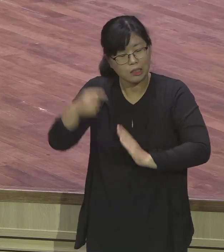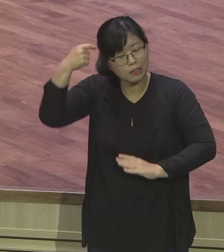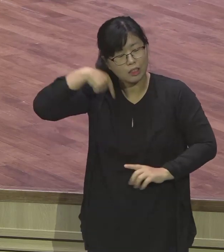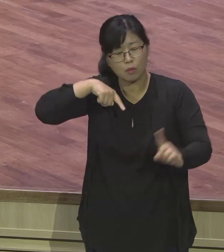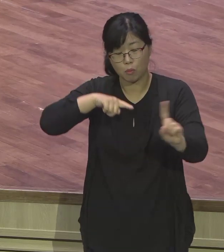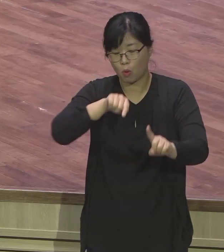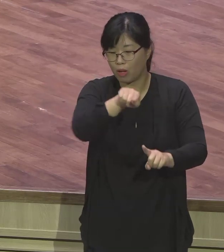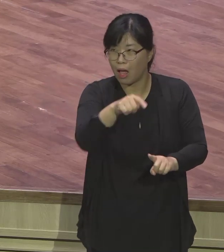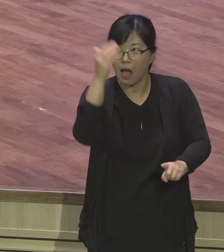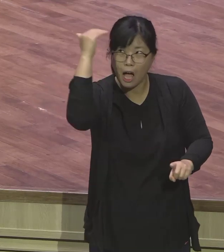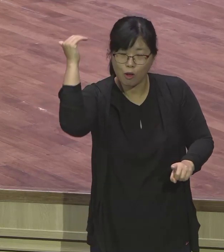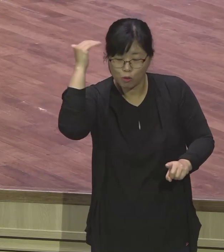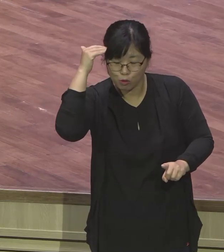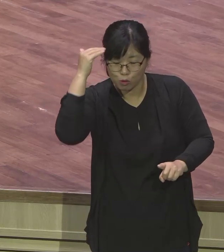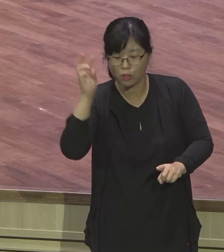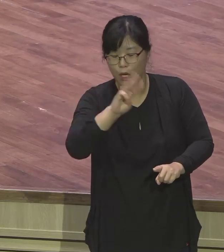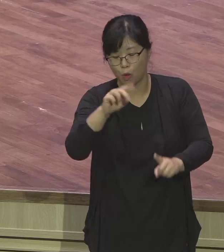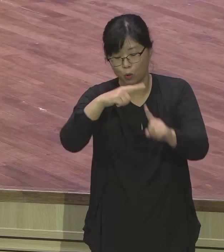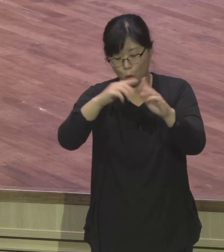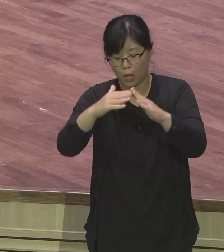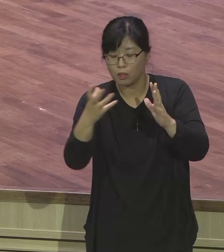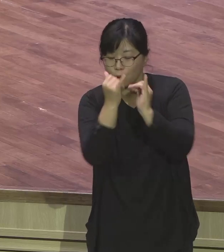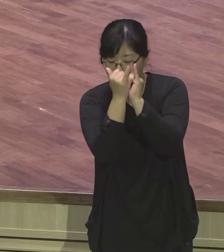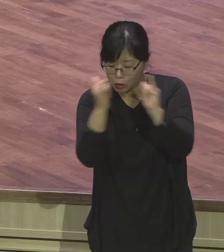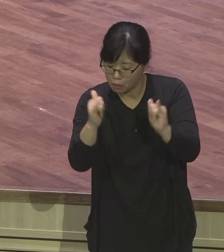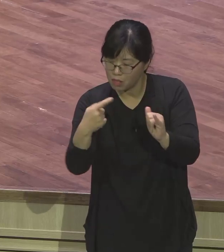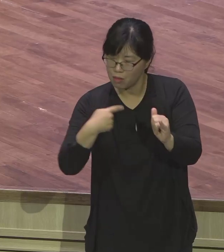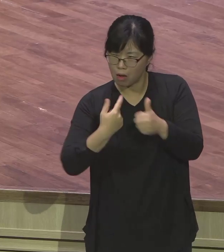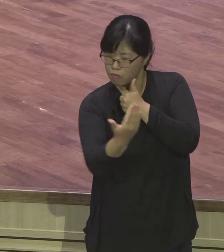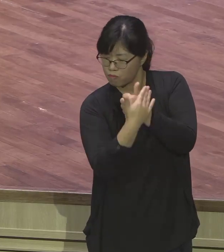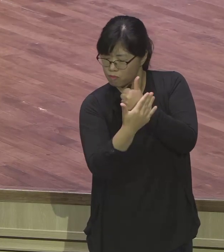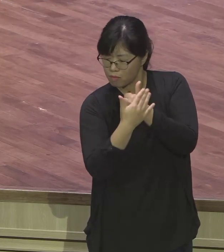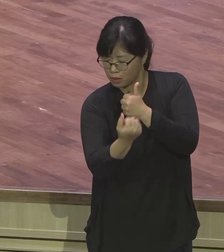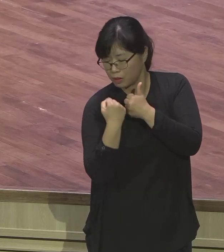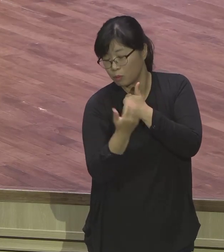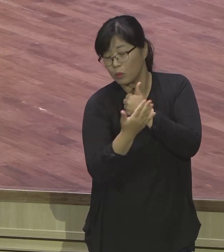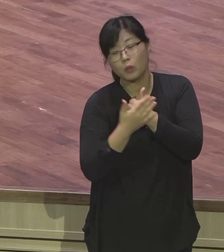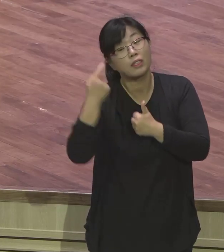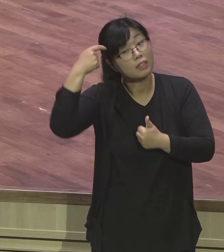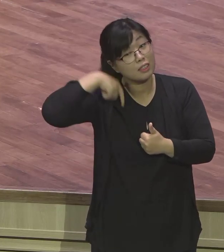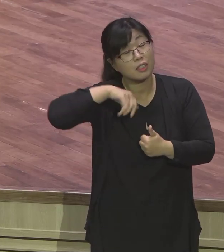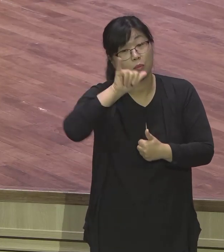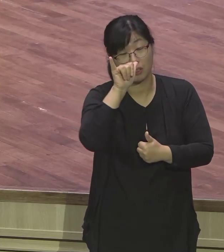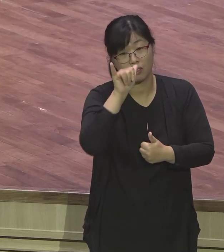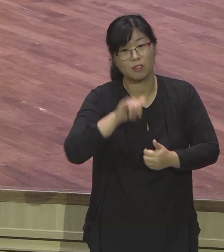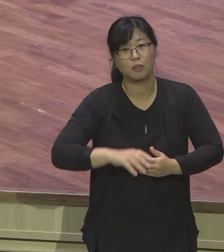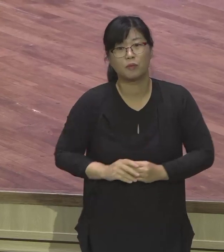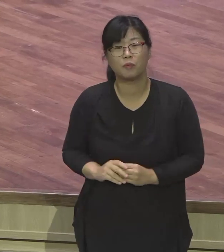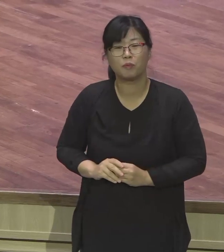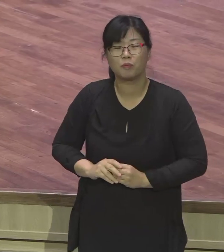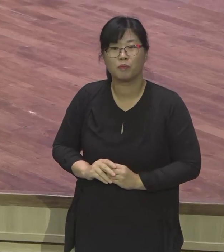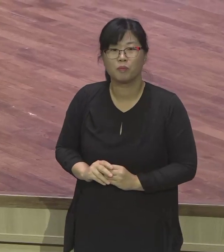있는 RU는 RTS와 함께 237나라 보금화를 위해서